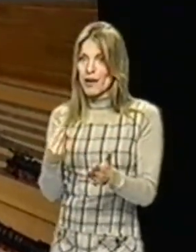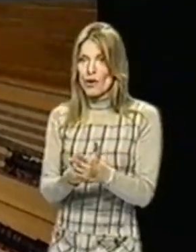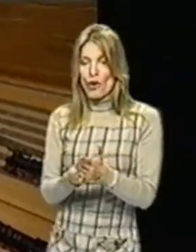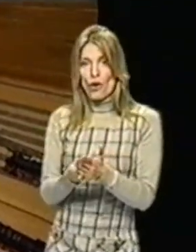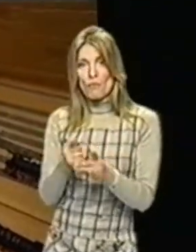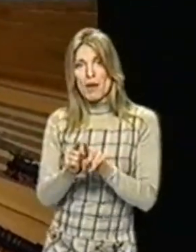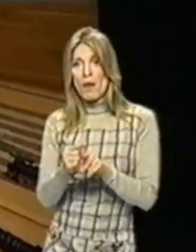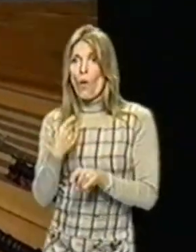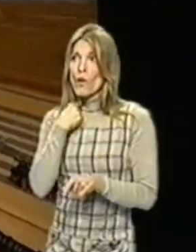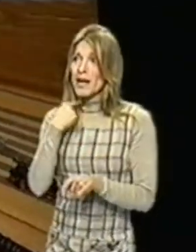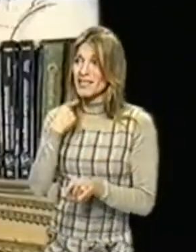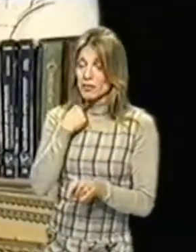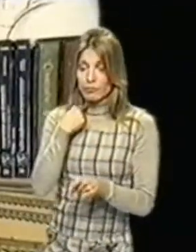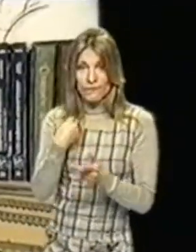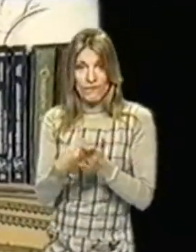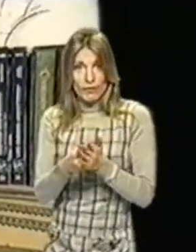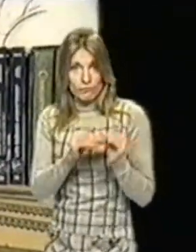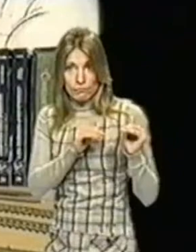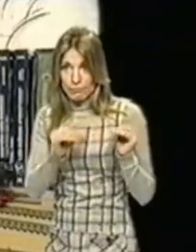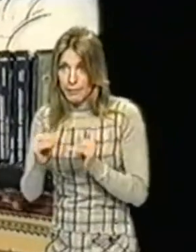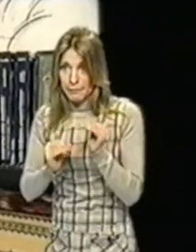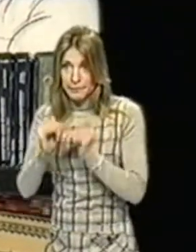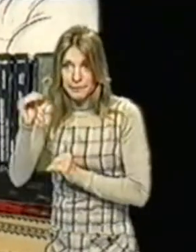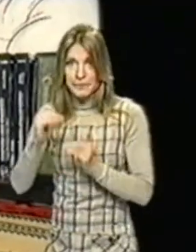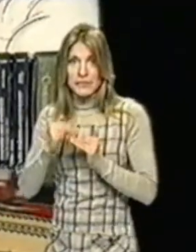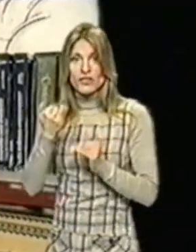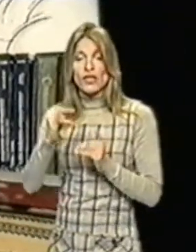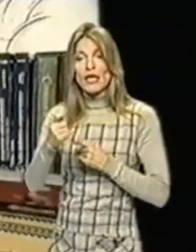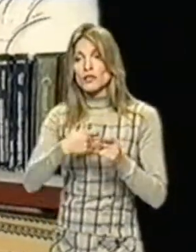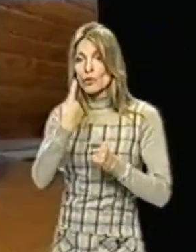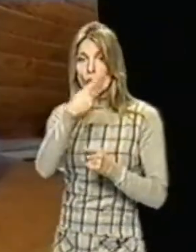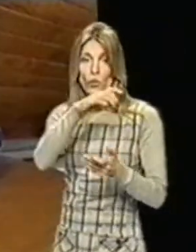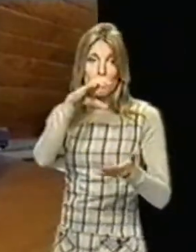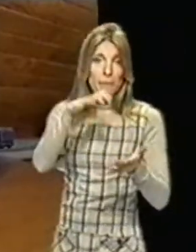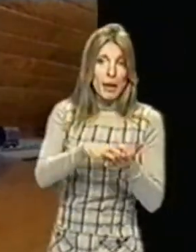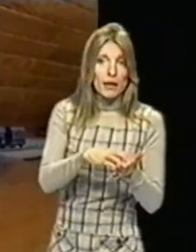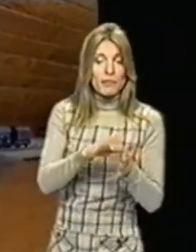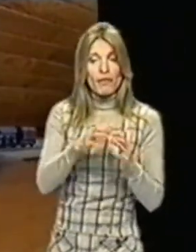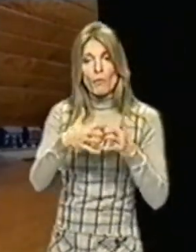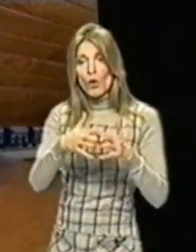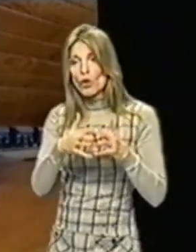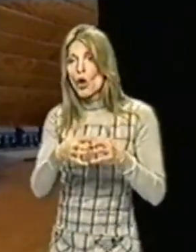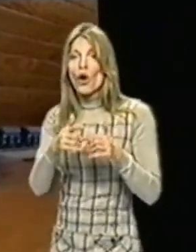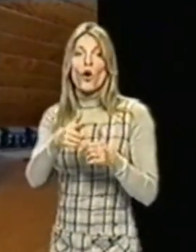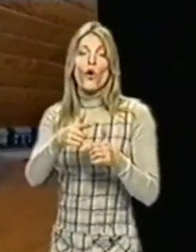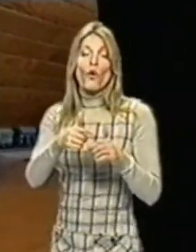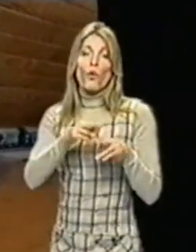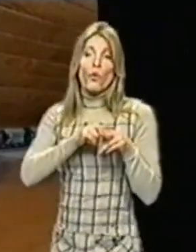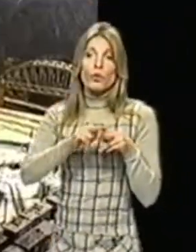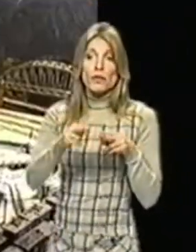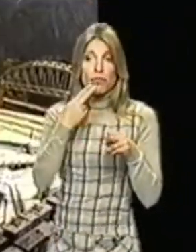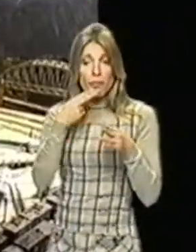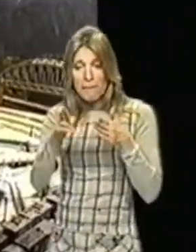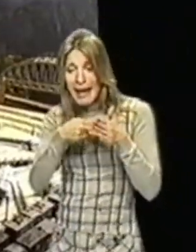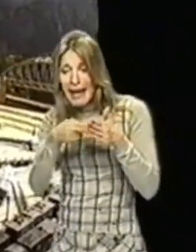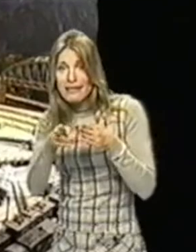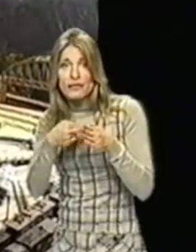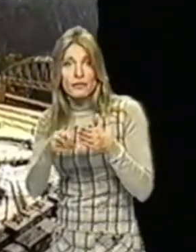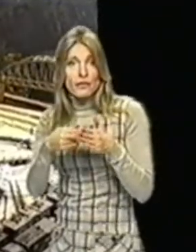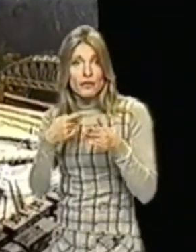vous voulez parce que ceux qui achètent une Marklin à part le moteur qui peut être usé en général on peut repeindre le métal d y des années quoi donc